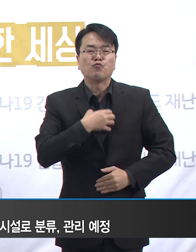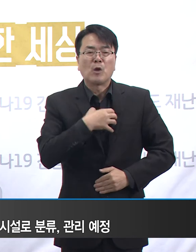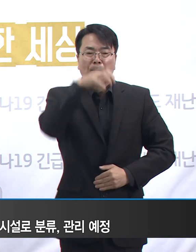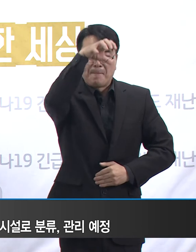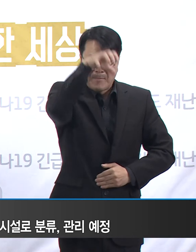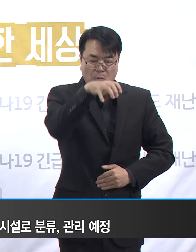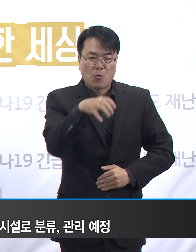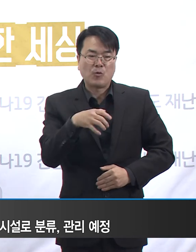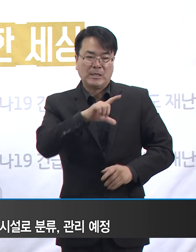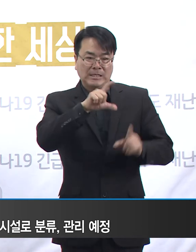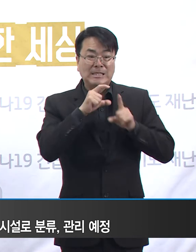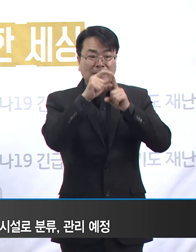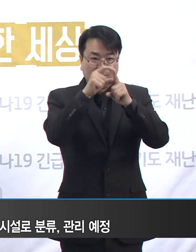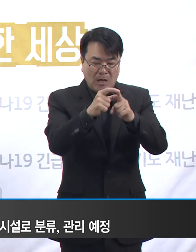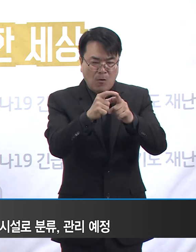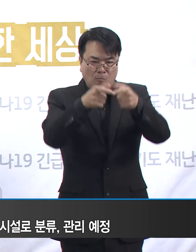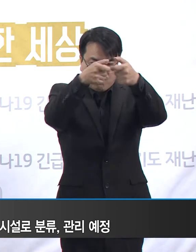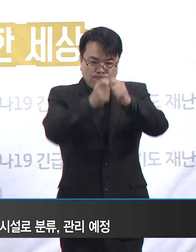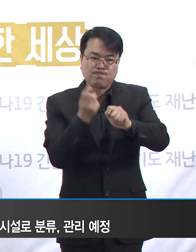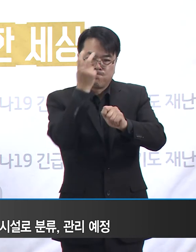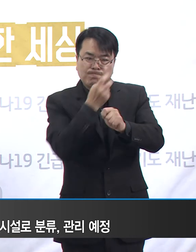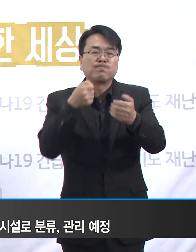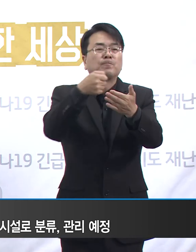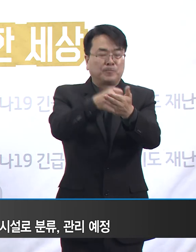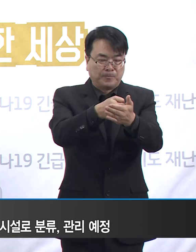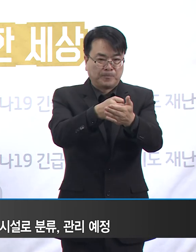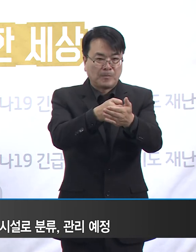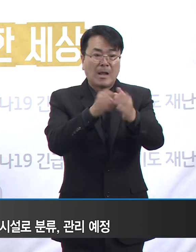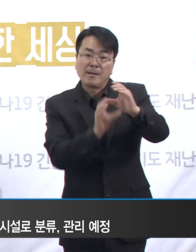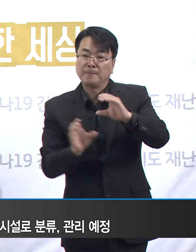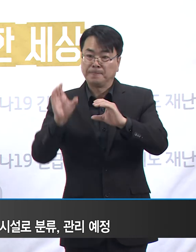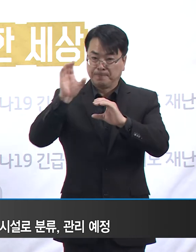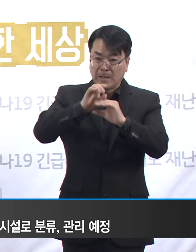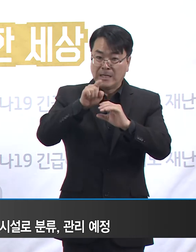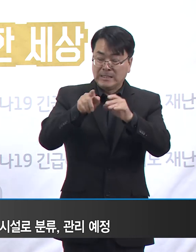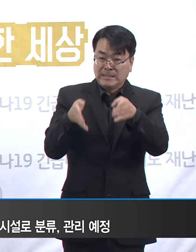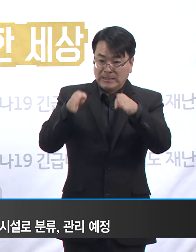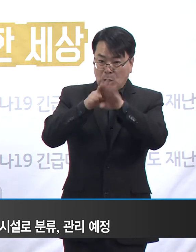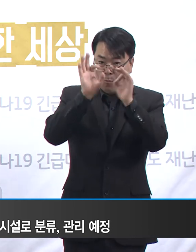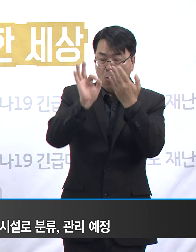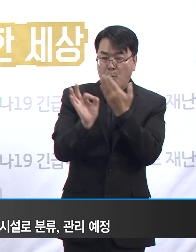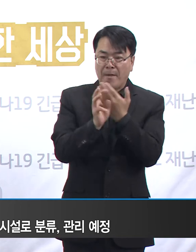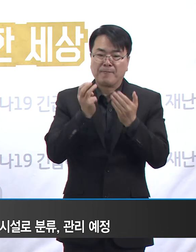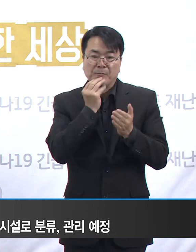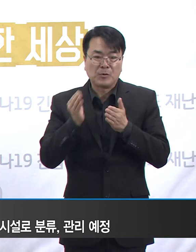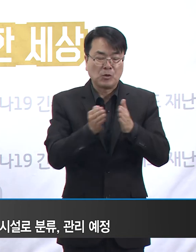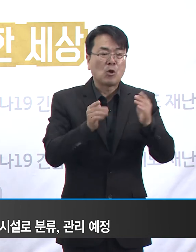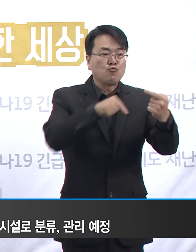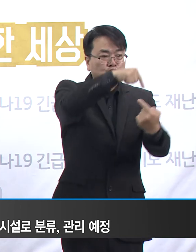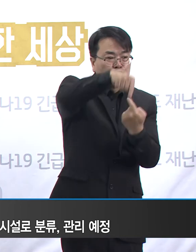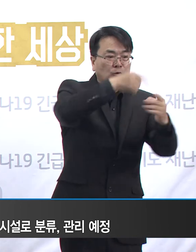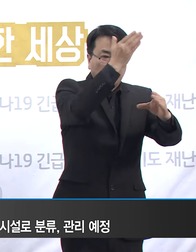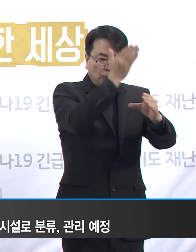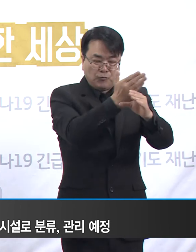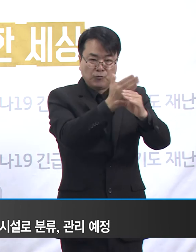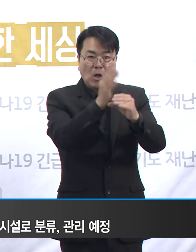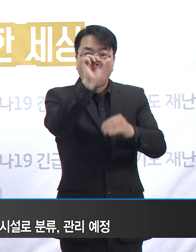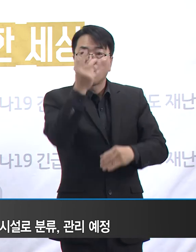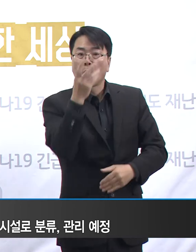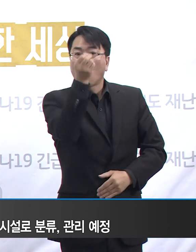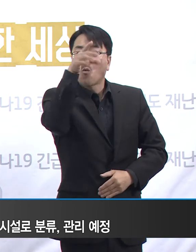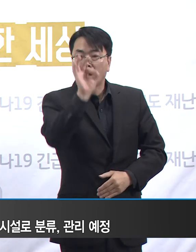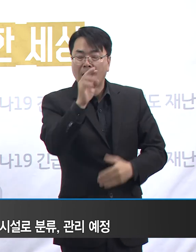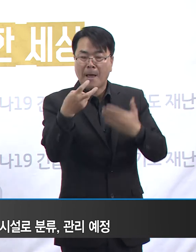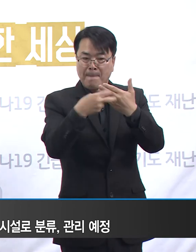관리하고자 합니다. 이를 통해 추가된 시설들을 현재 경기도에서 운영하고 있는 요양병원 관리 온라인